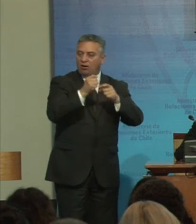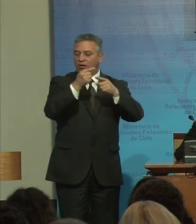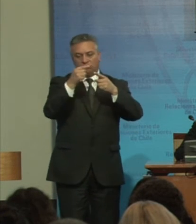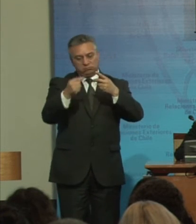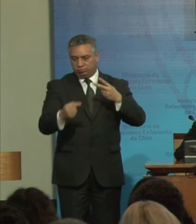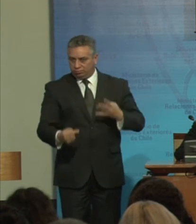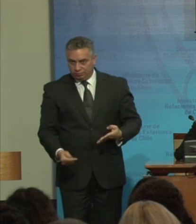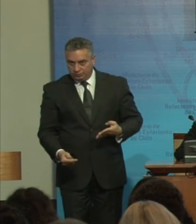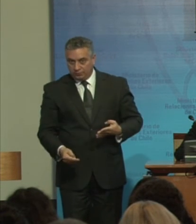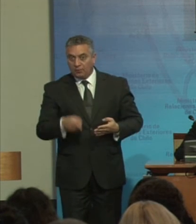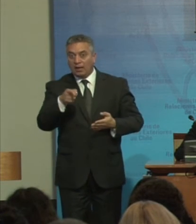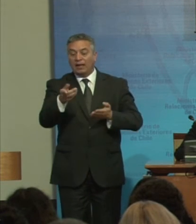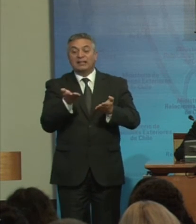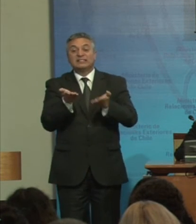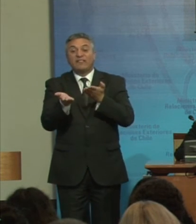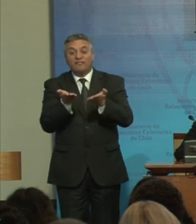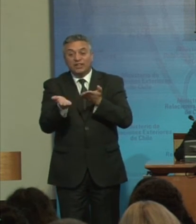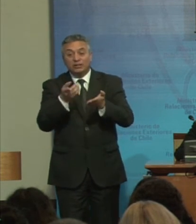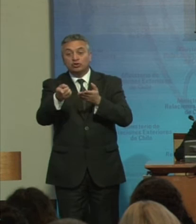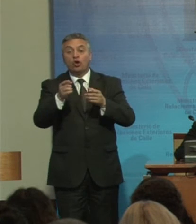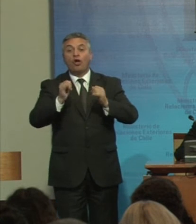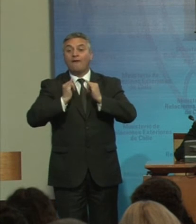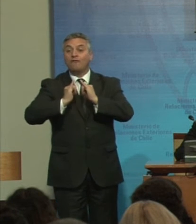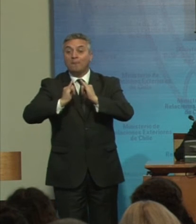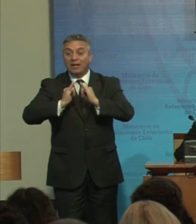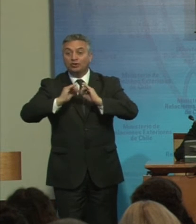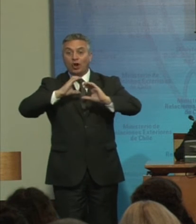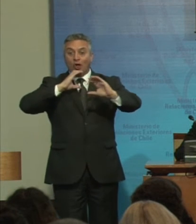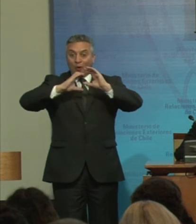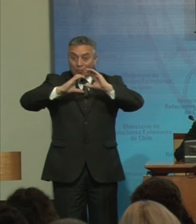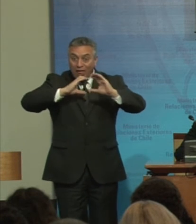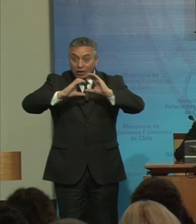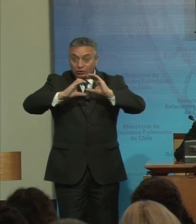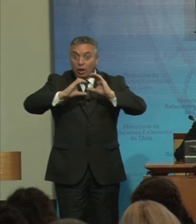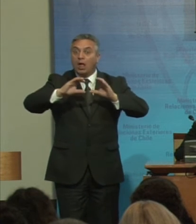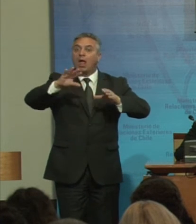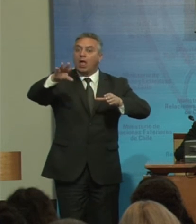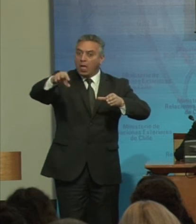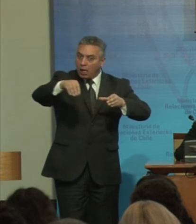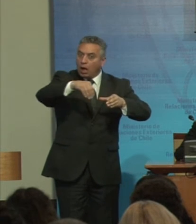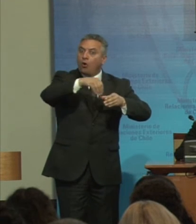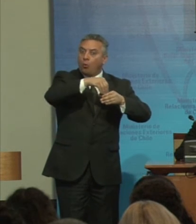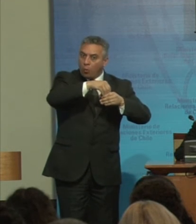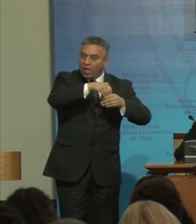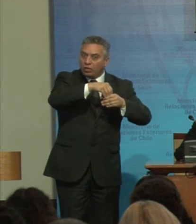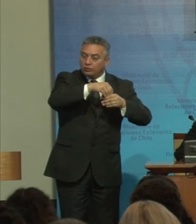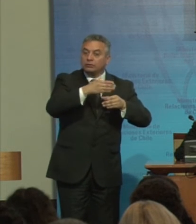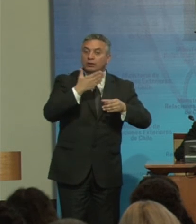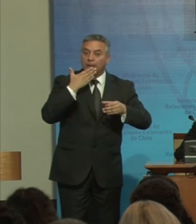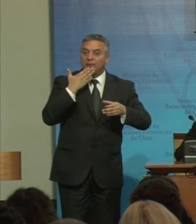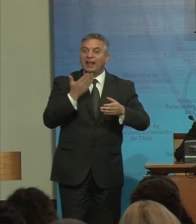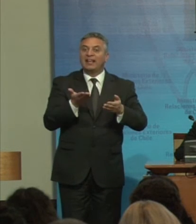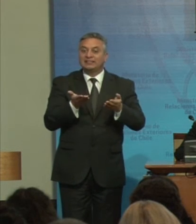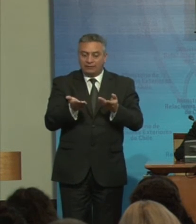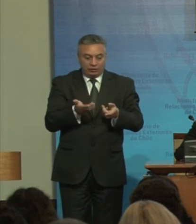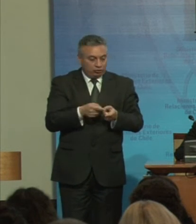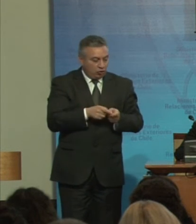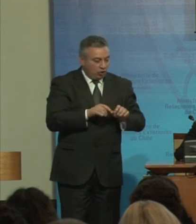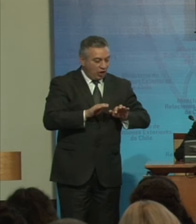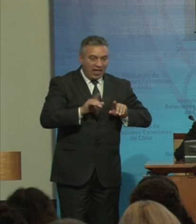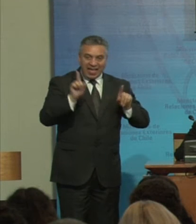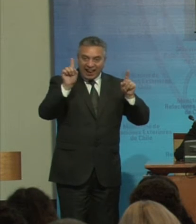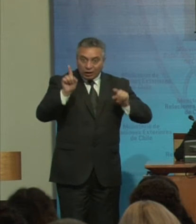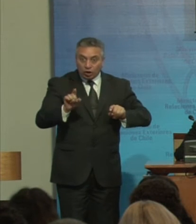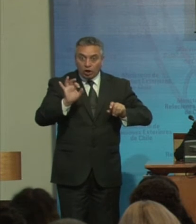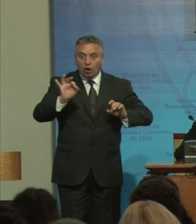Los servicios De información Y comunicación Incluidos Los servicios Electrónicos Y de